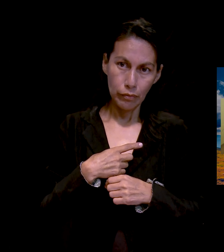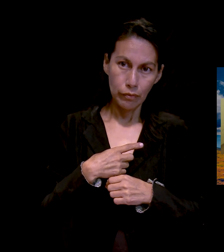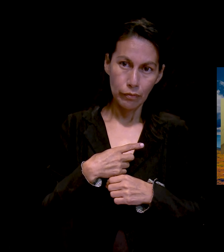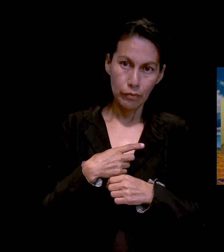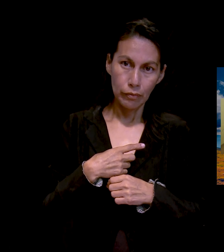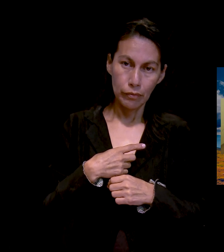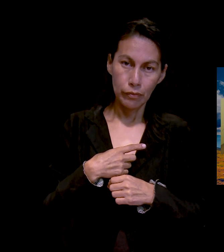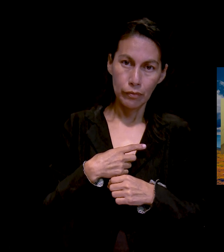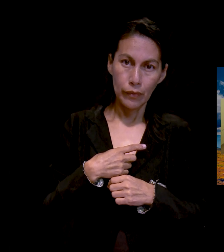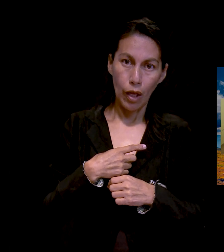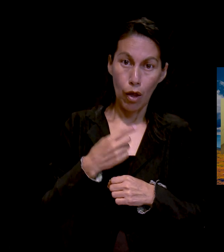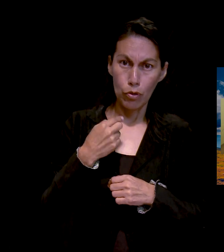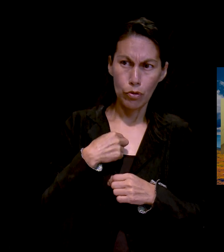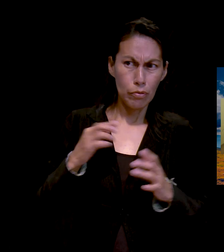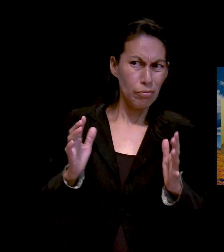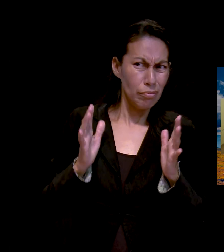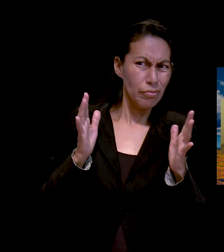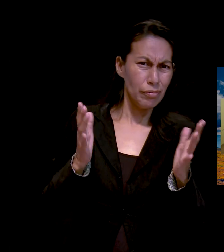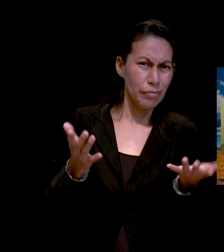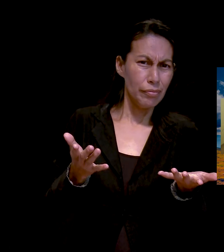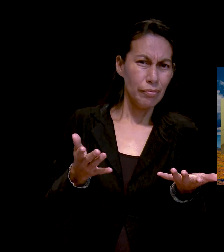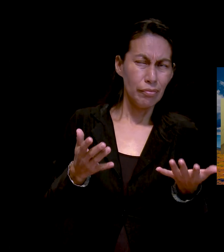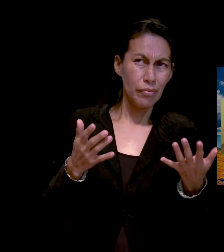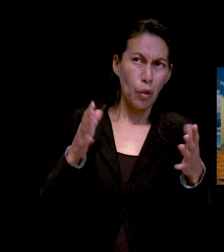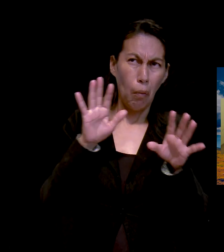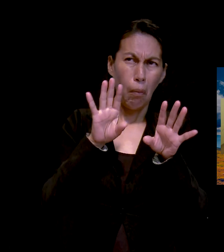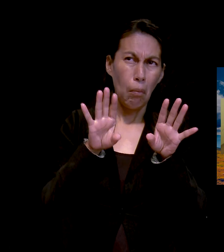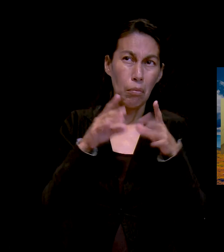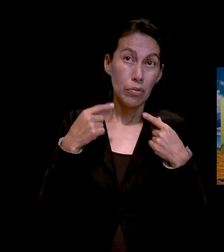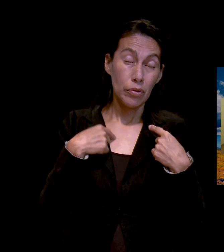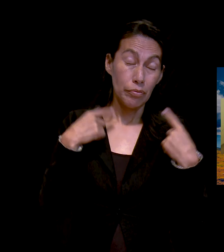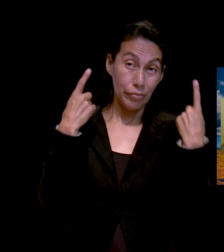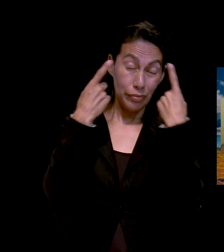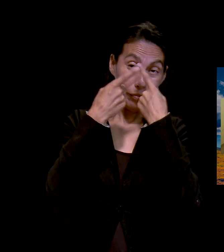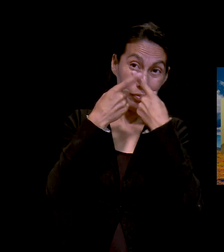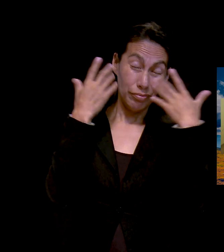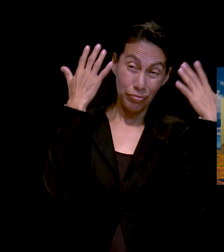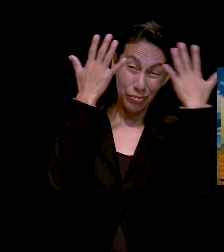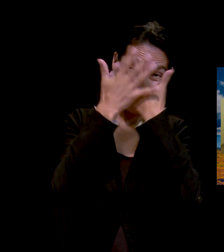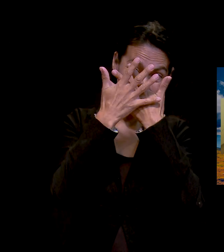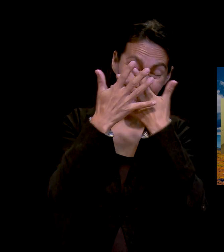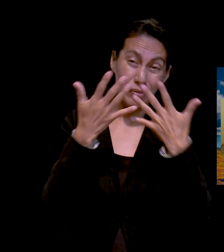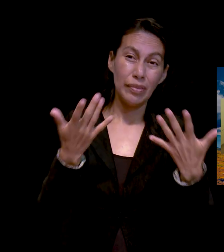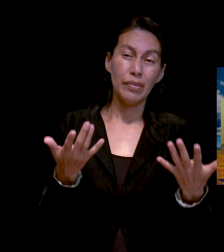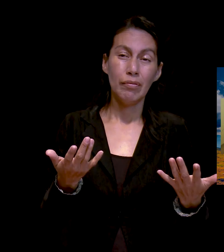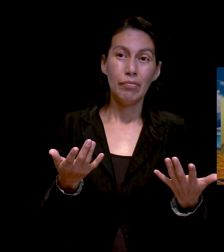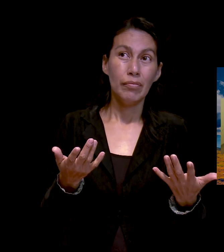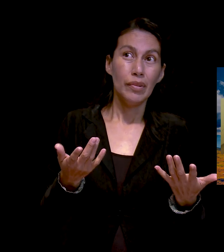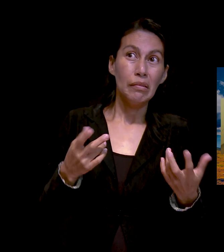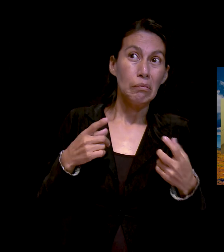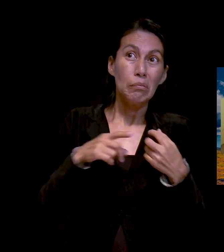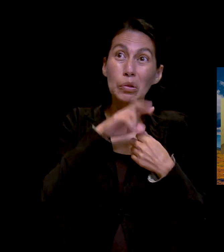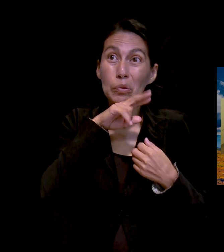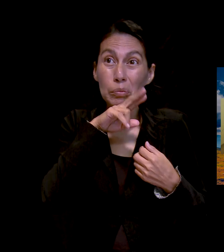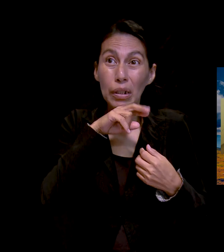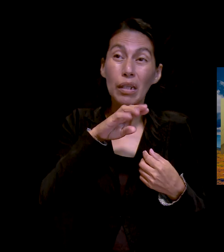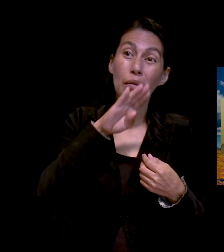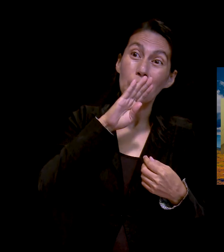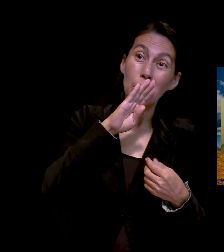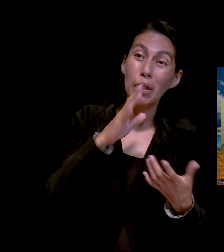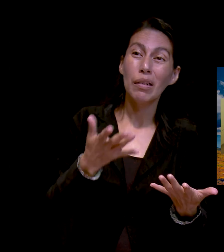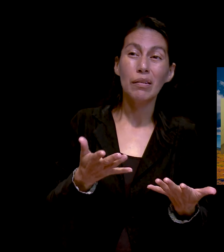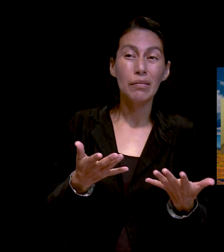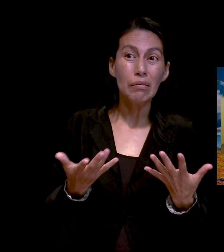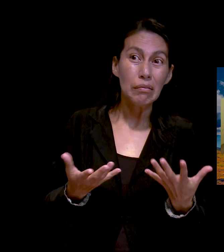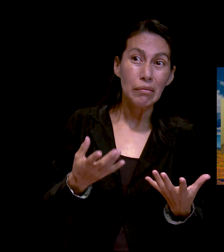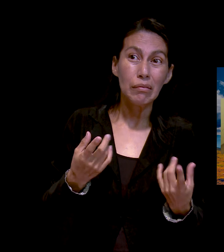me dijo algo que me, que en ese momento me sorprendió. Y pues como yo estaba aturdida también, así por, ay, el saber